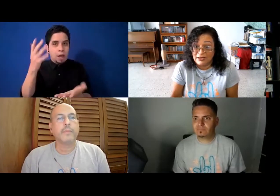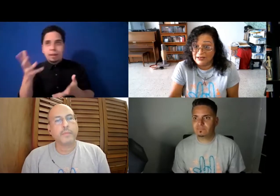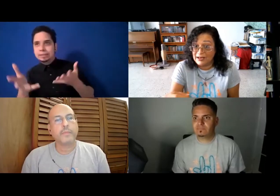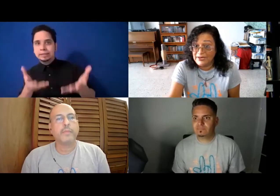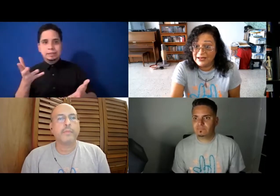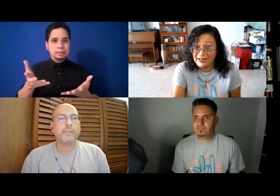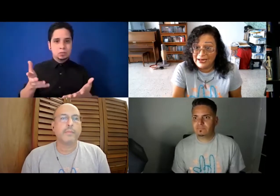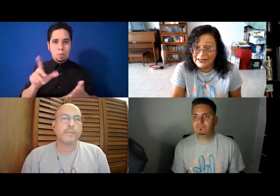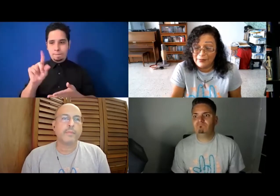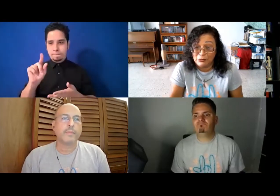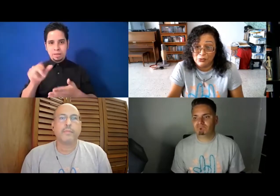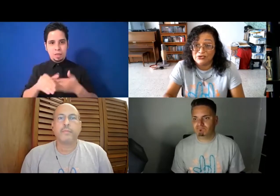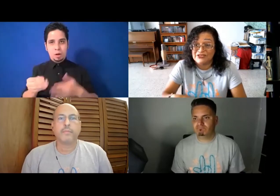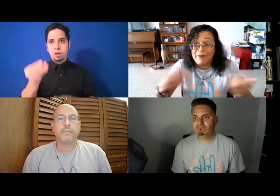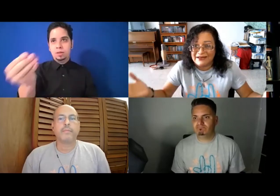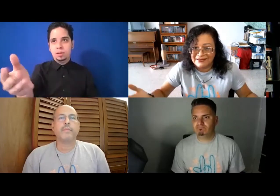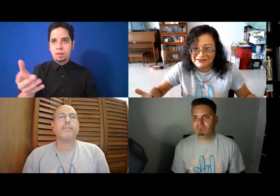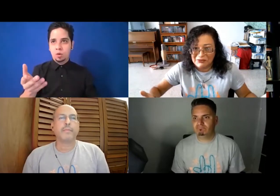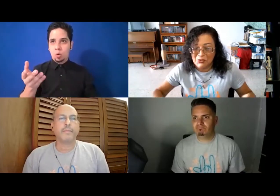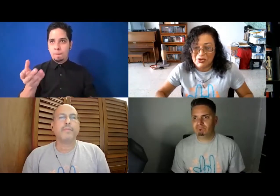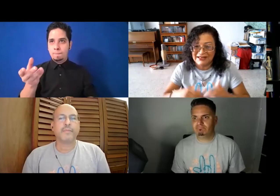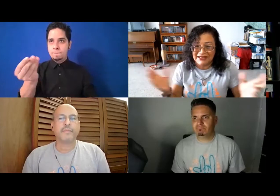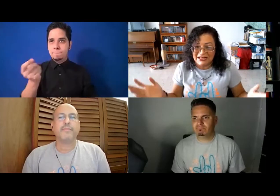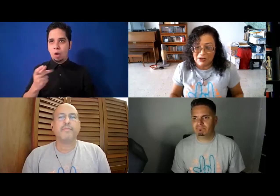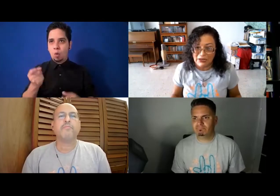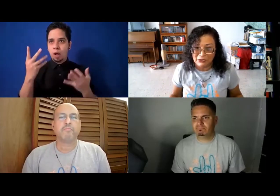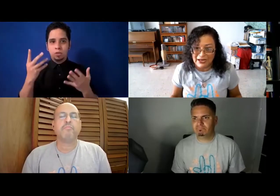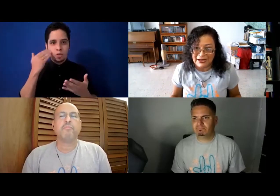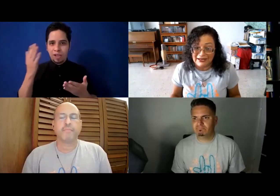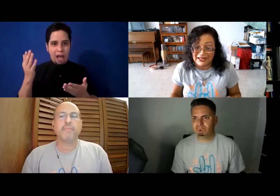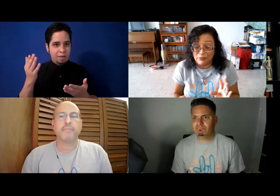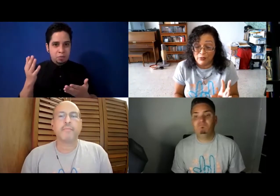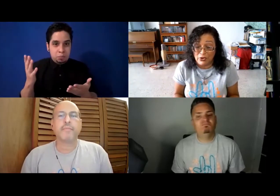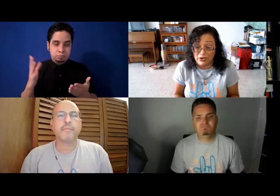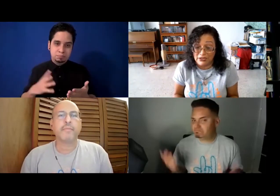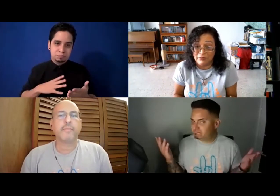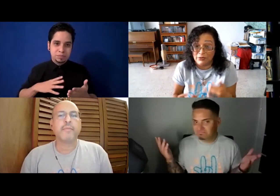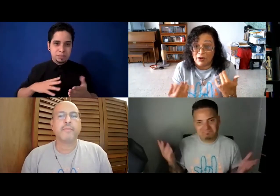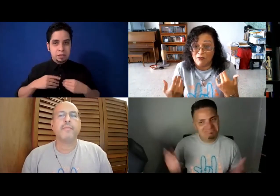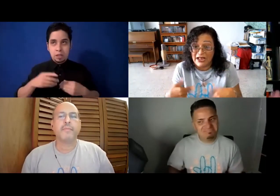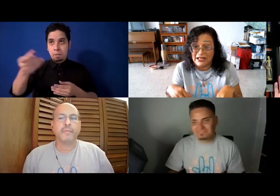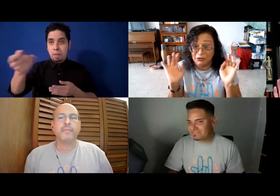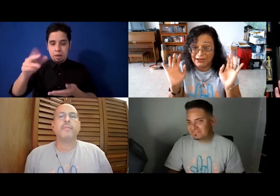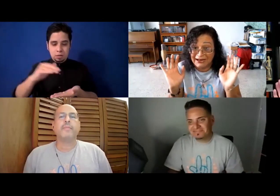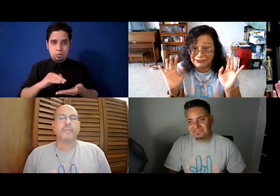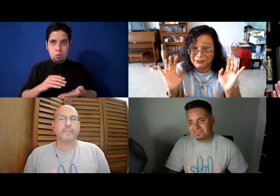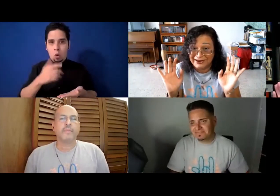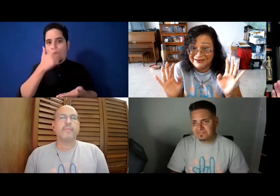le diste el billete de 20, pero tú no sabes, tú nunca te enteraste cuánto era y te devolvió y estás confiando en que eso era.